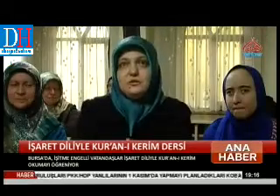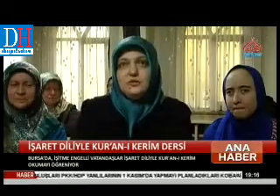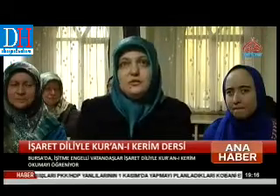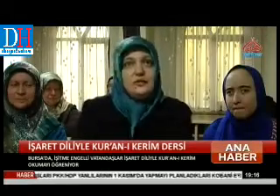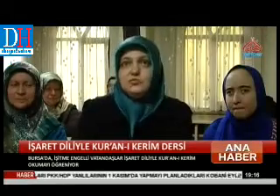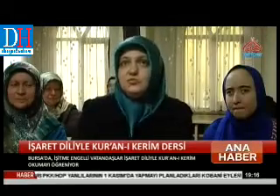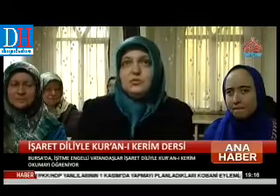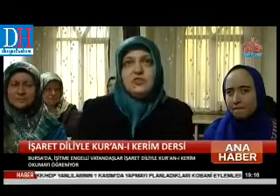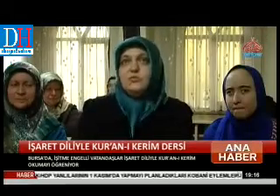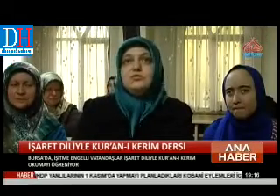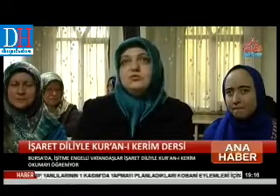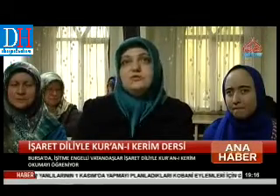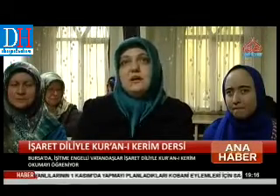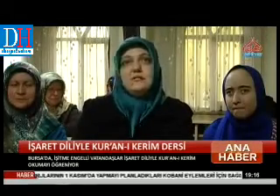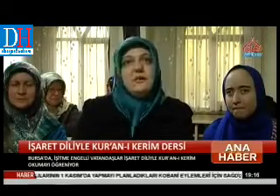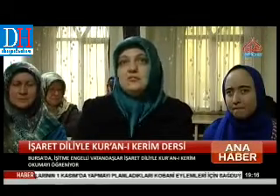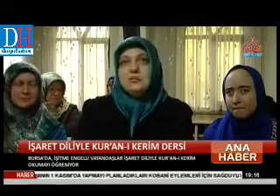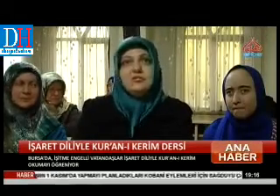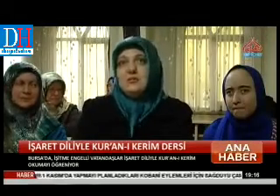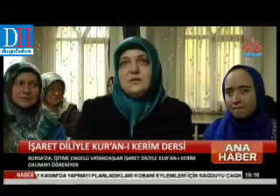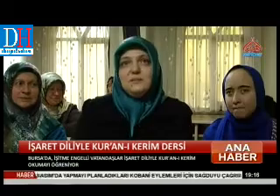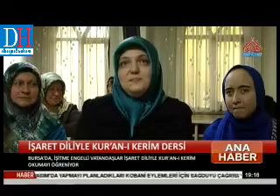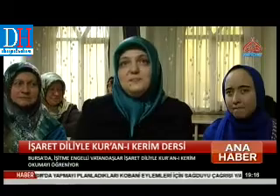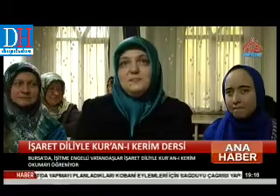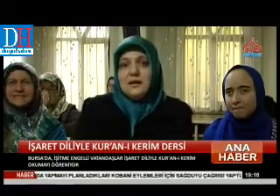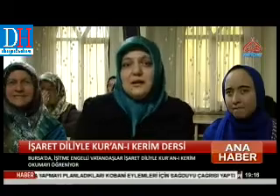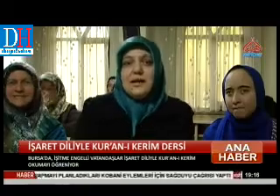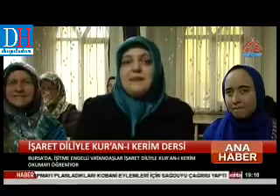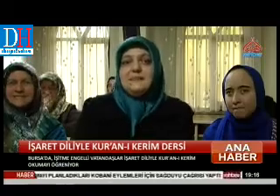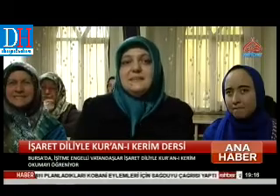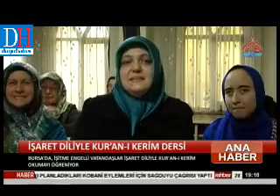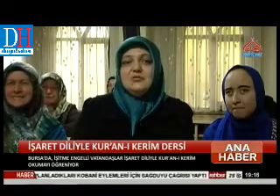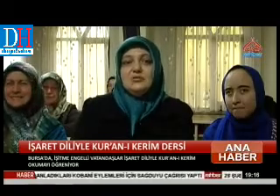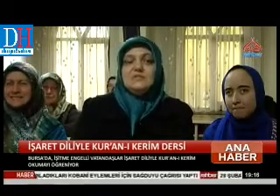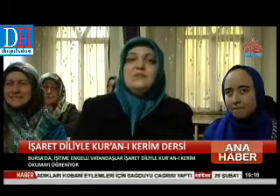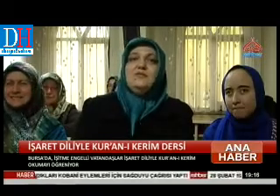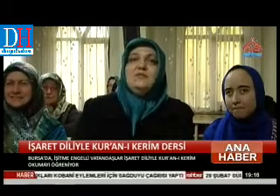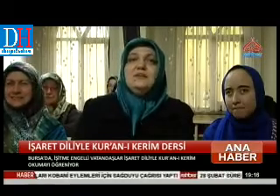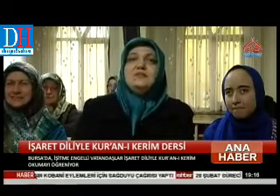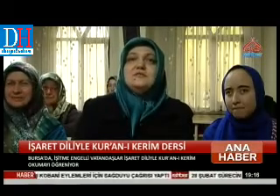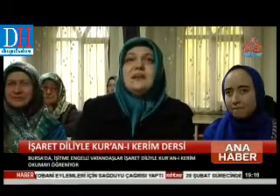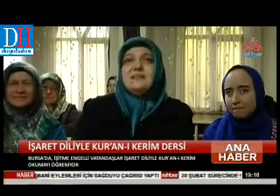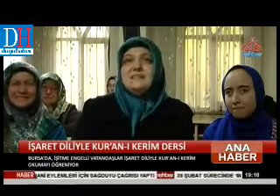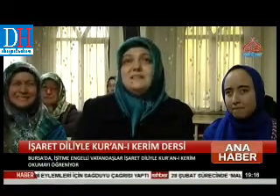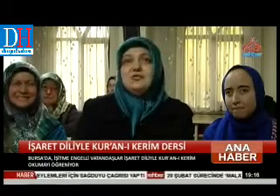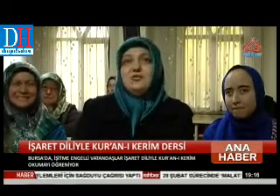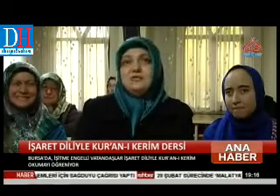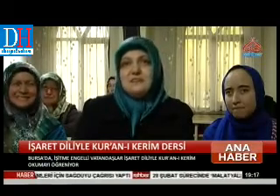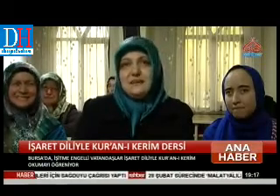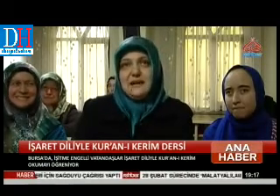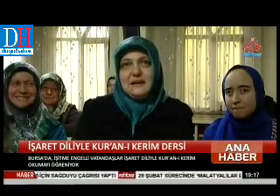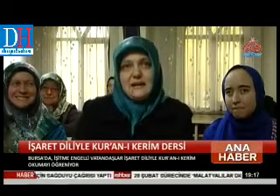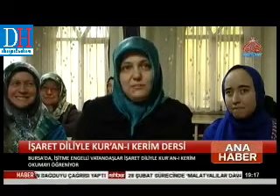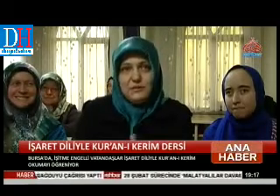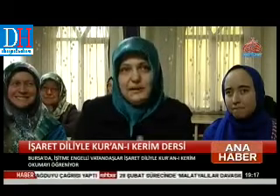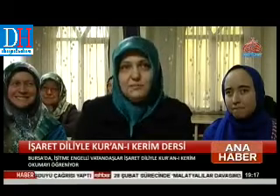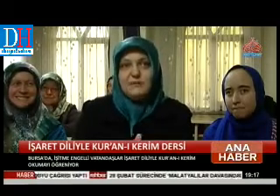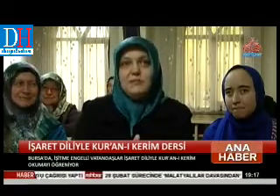öğreten Ayşe Köse, öğrencilerin Kur'an-ı Kerim okumayı hevesle öğrendiklerini belirtti. Kursa geldiklerinde çok istektiler, yani bir gelip devam